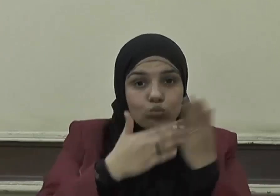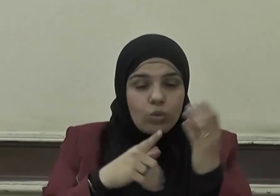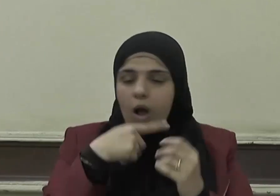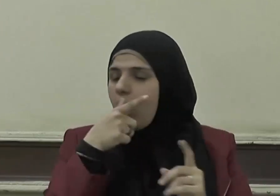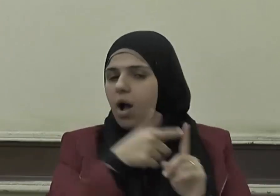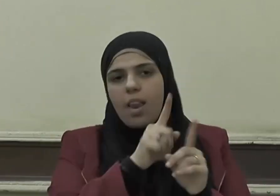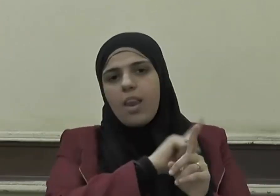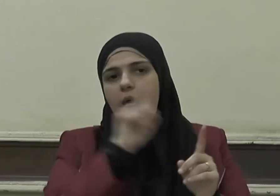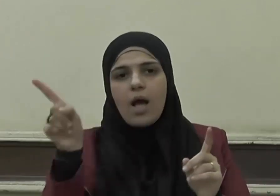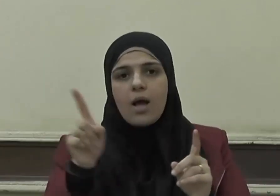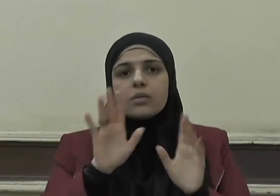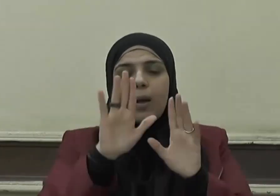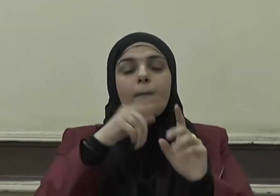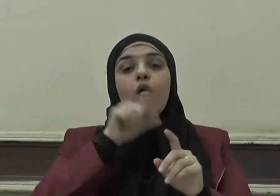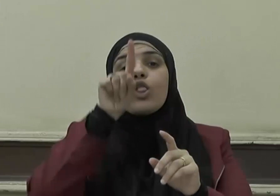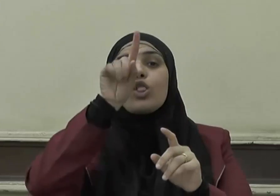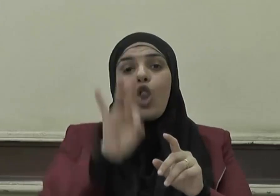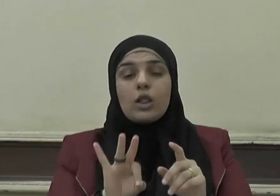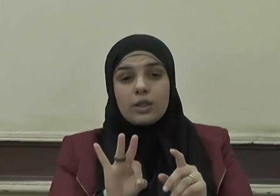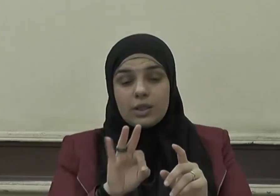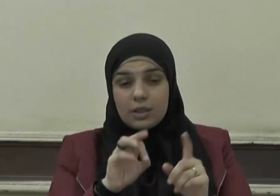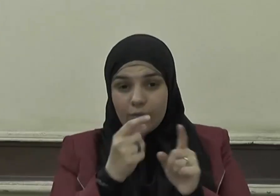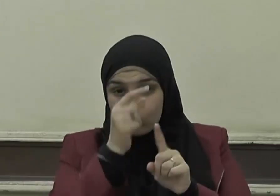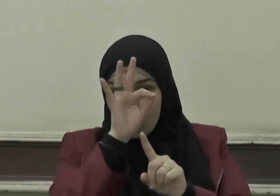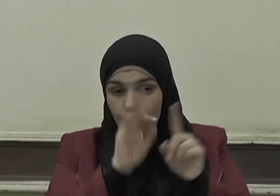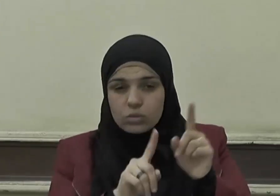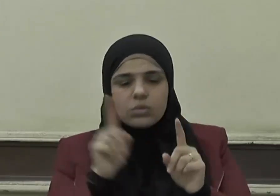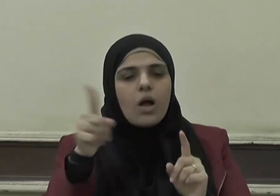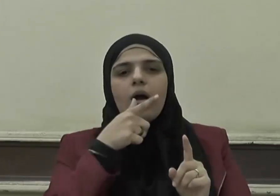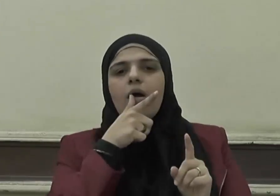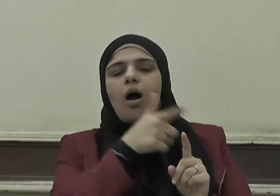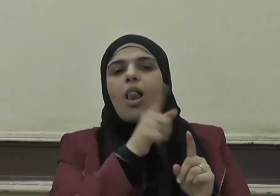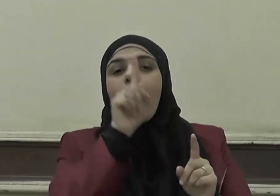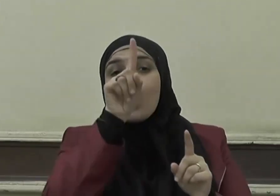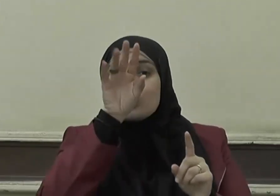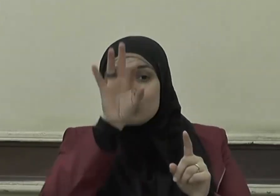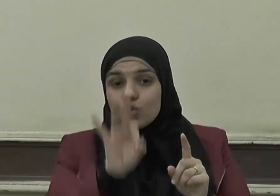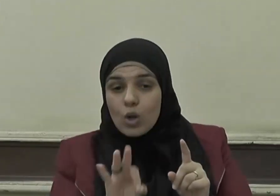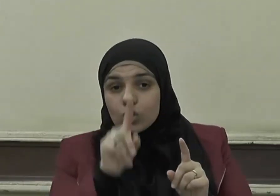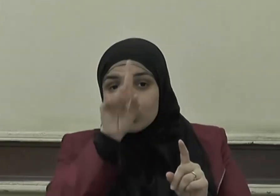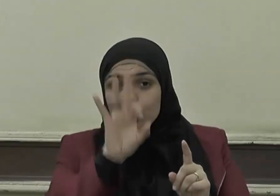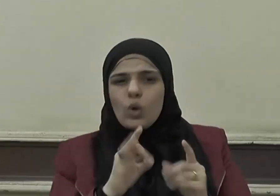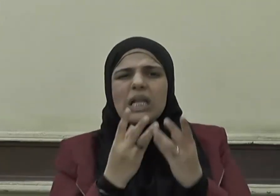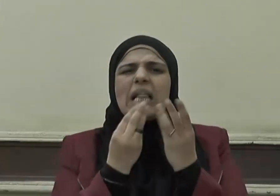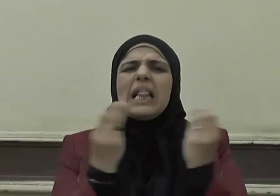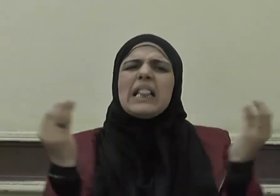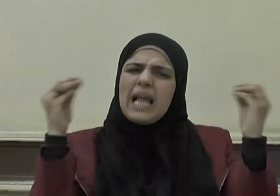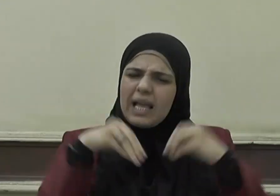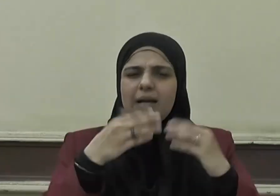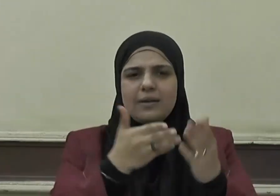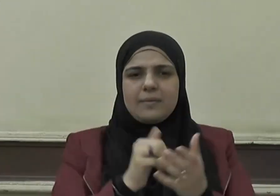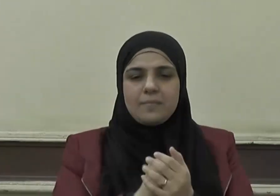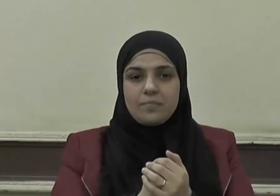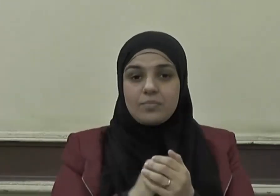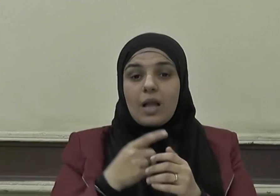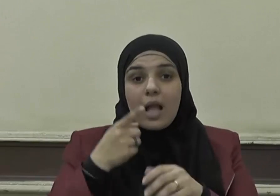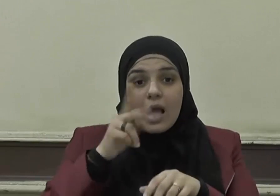قلت فالثلث قال الثلث والثلث كثير أن تدع